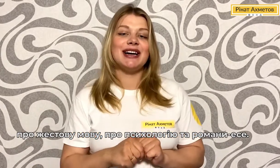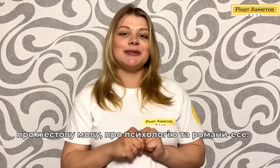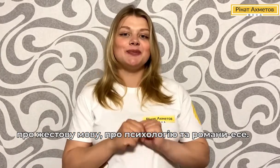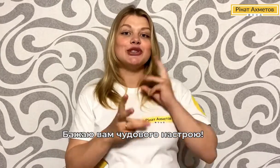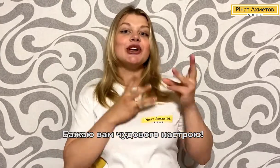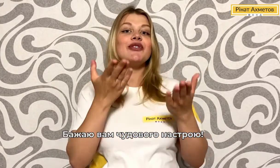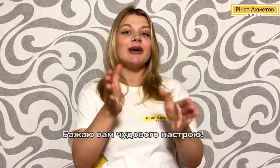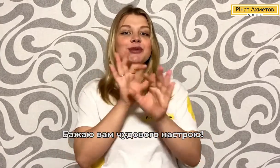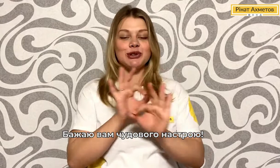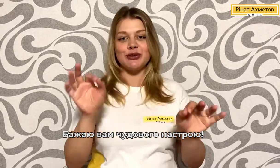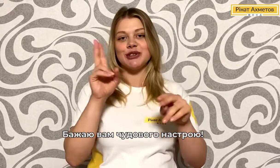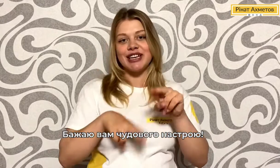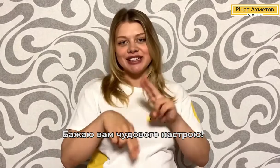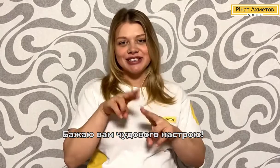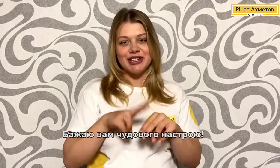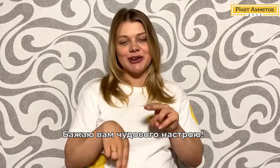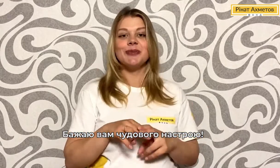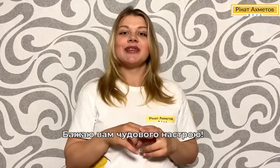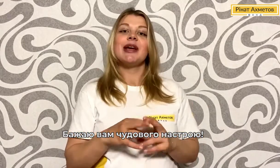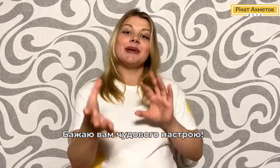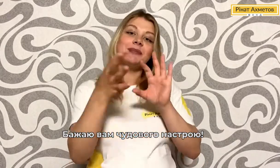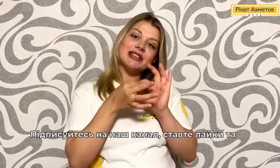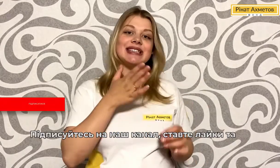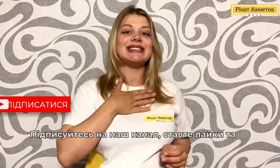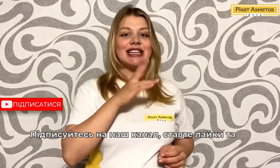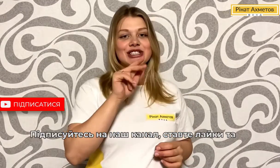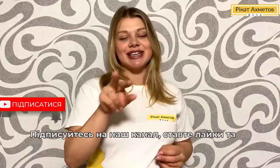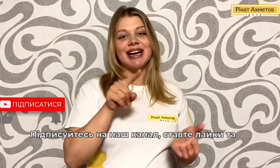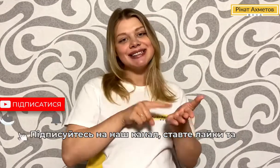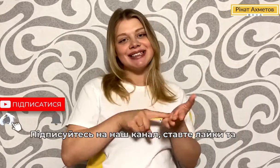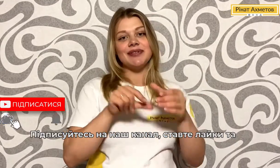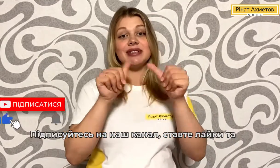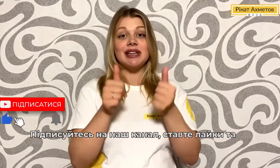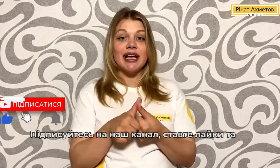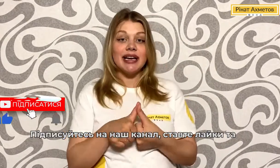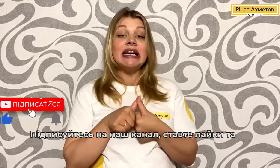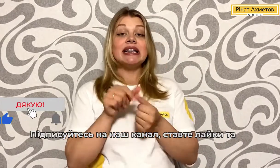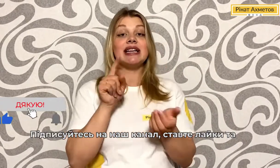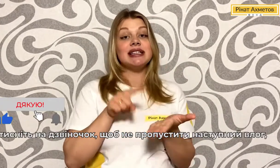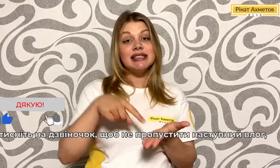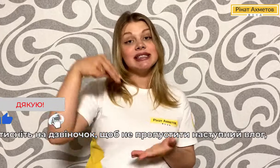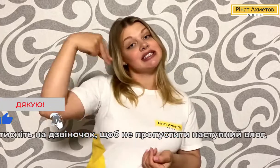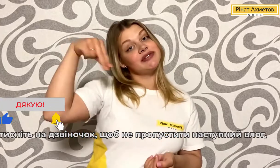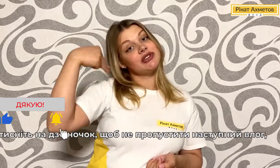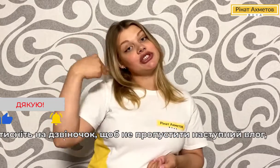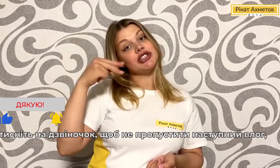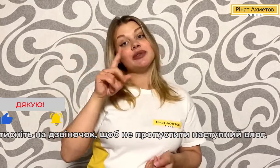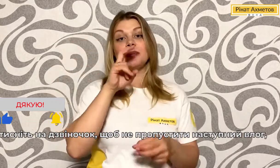Бажаю вам чудового настрою. Підписуйтесь на наш канал, ставте лайки та тисніть на дзвіночок, щоб не